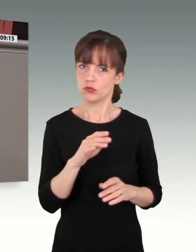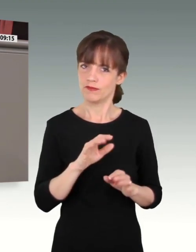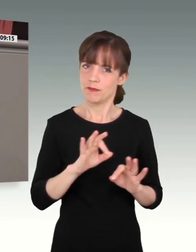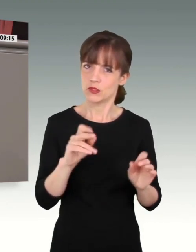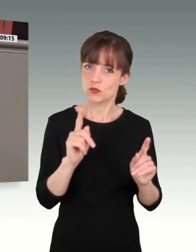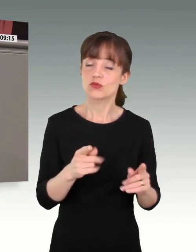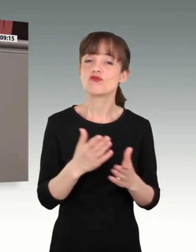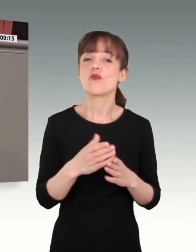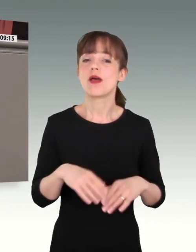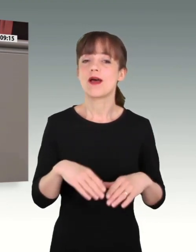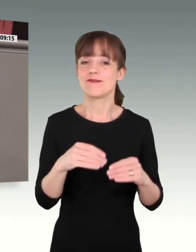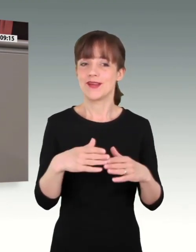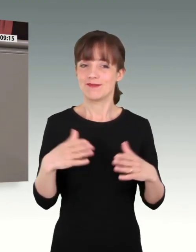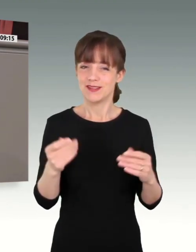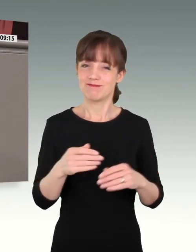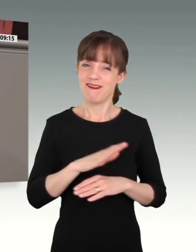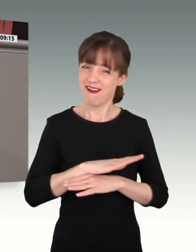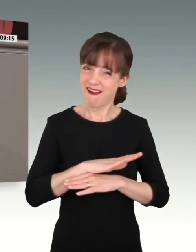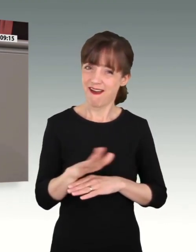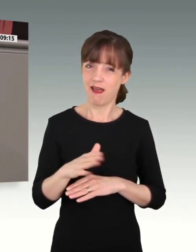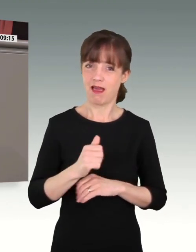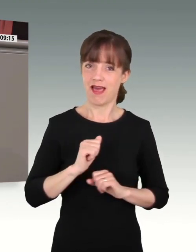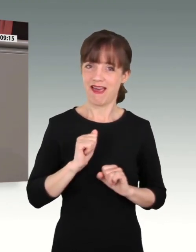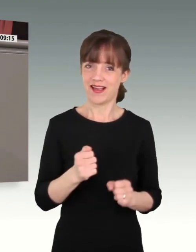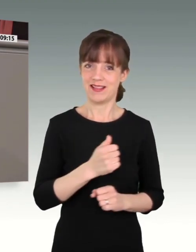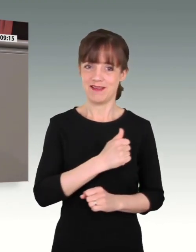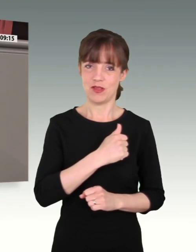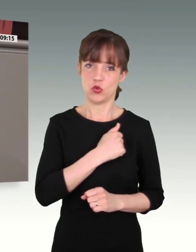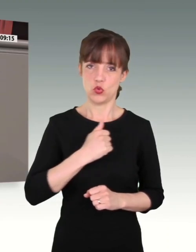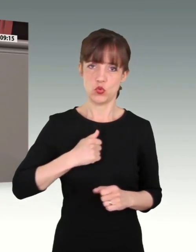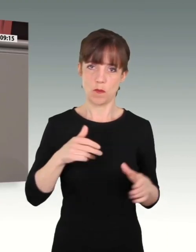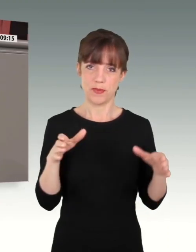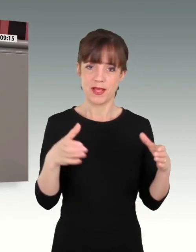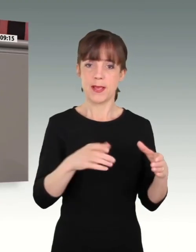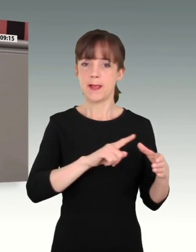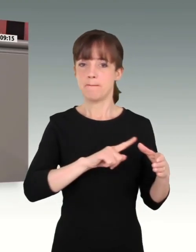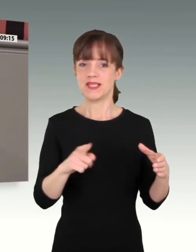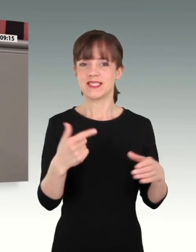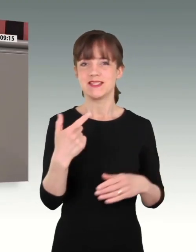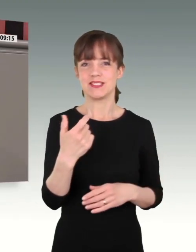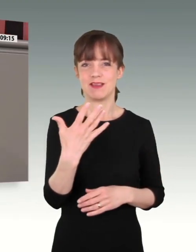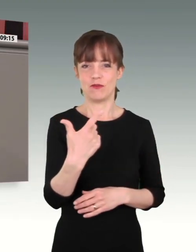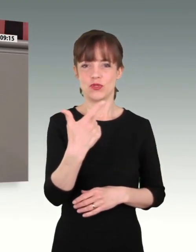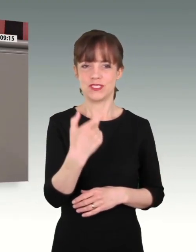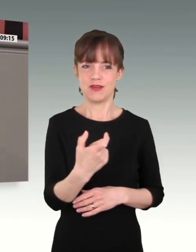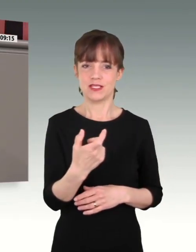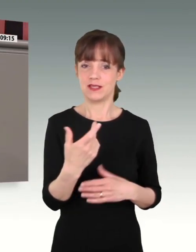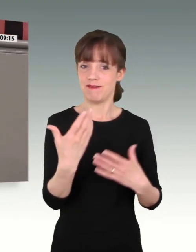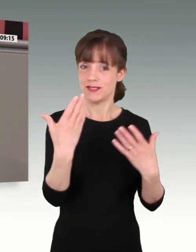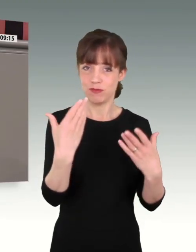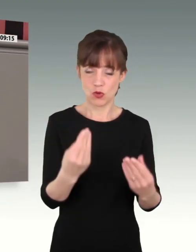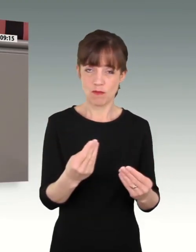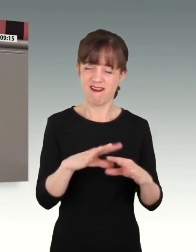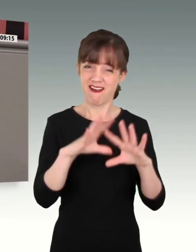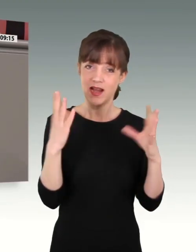Wir statten die gesamte aktive Truppe bis 2025 mit dem vollen Umfang an persönlicher